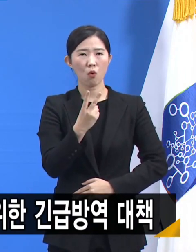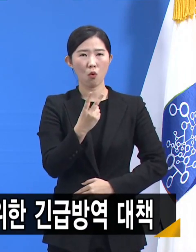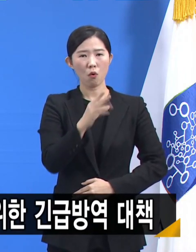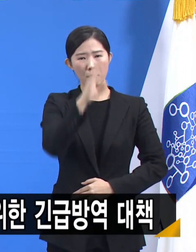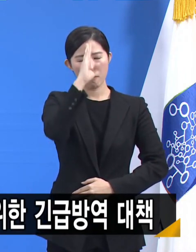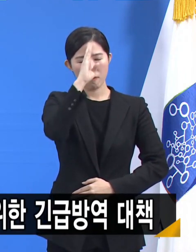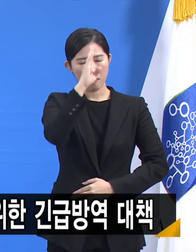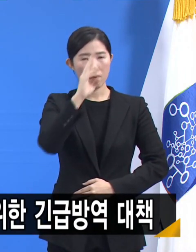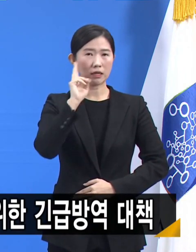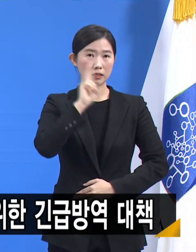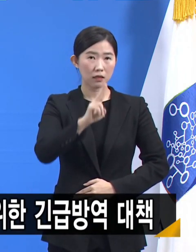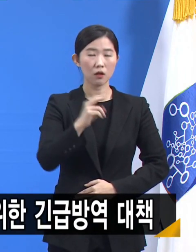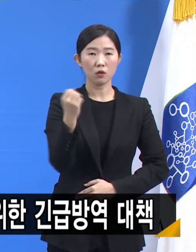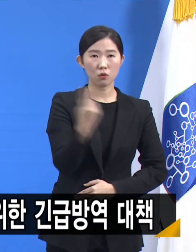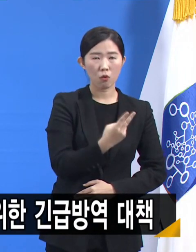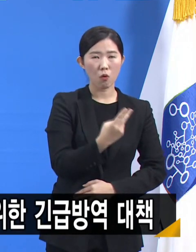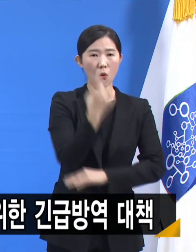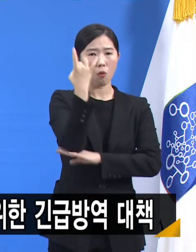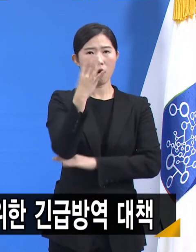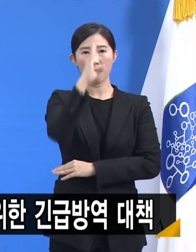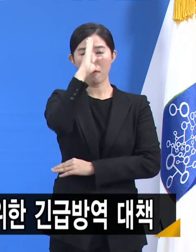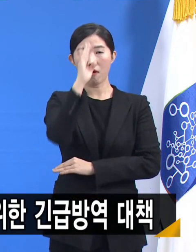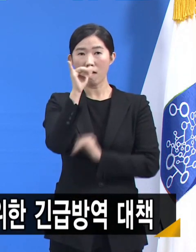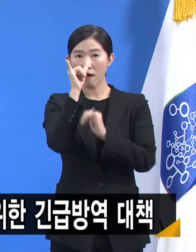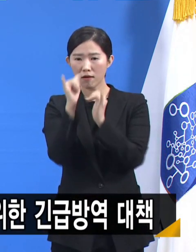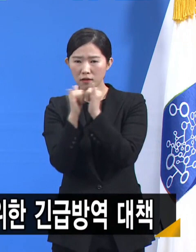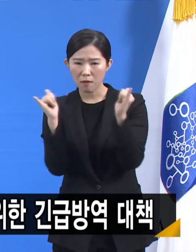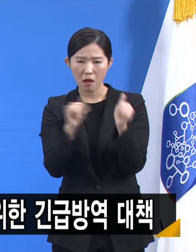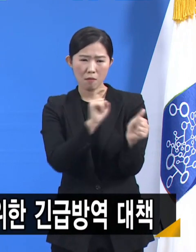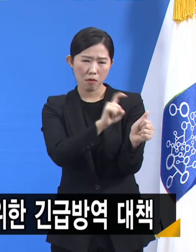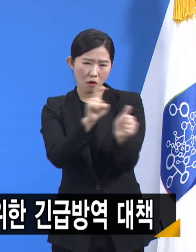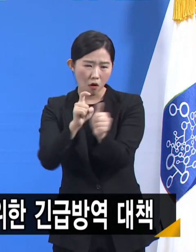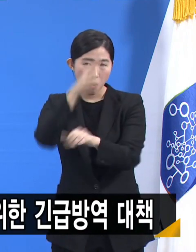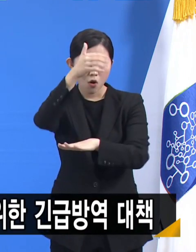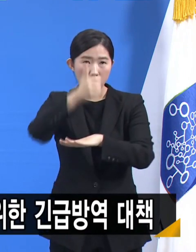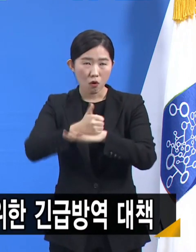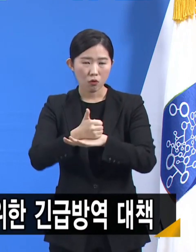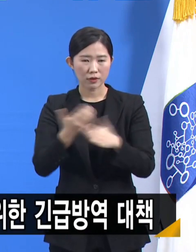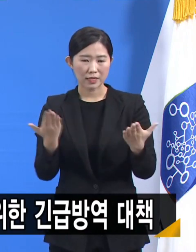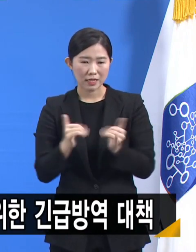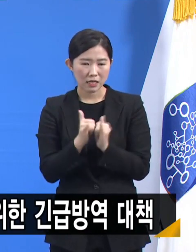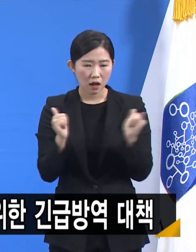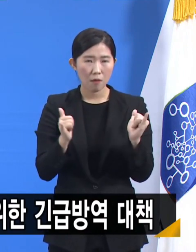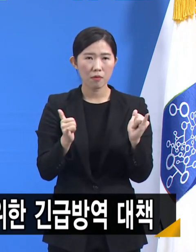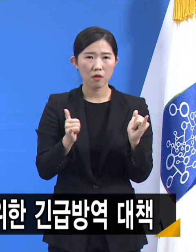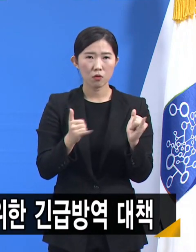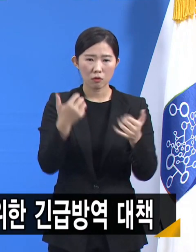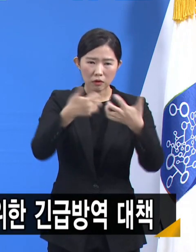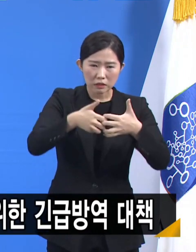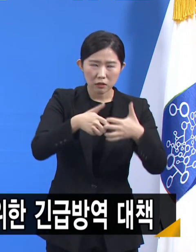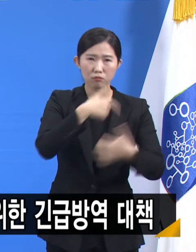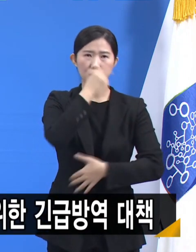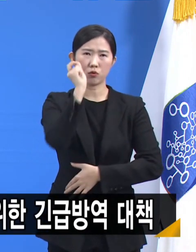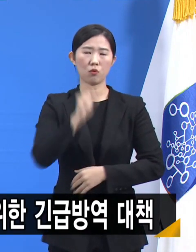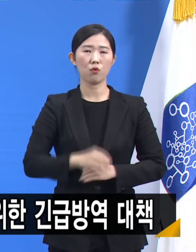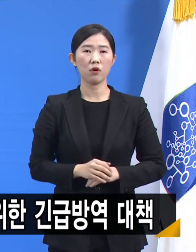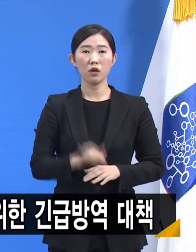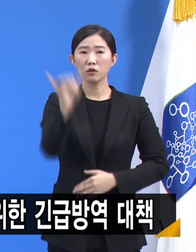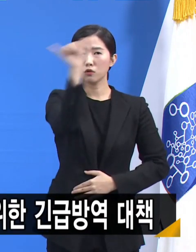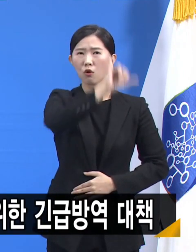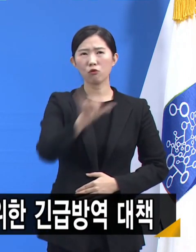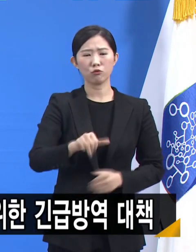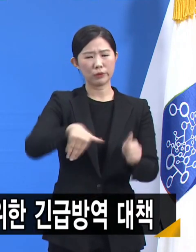환자가 급증하면서 의료자원이 점차 고갈되고 있습니다. 전국적으로 유사한 상황이지만